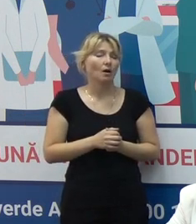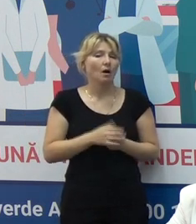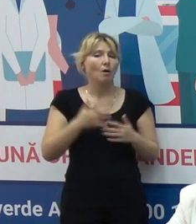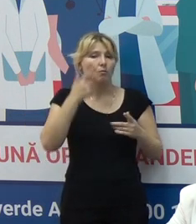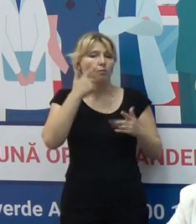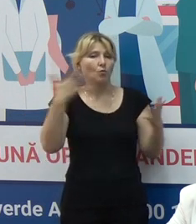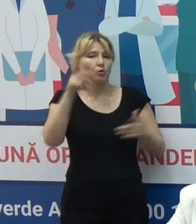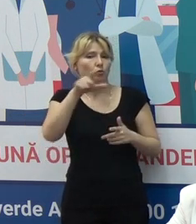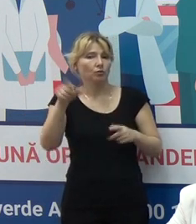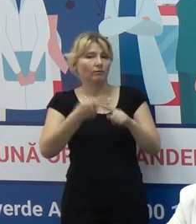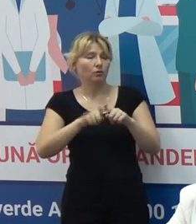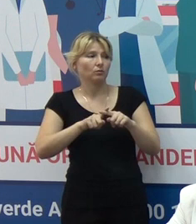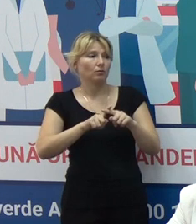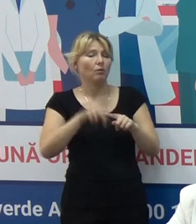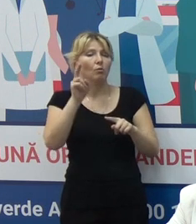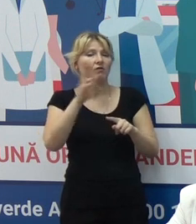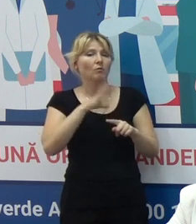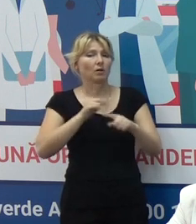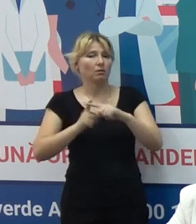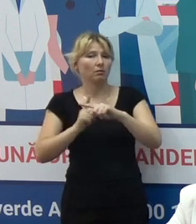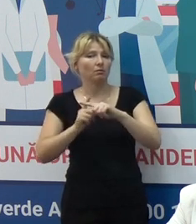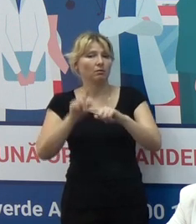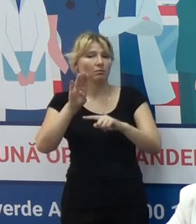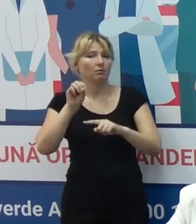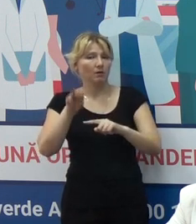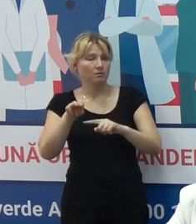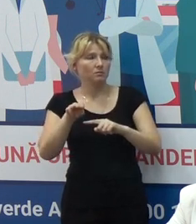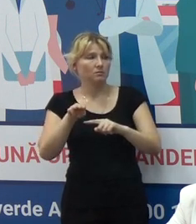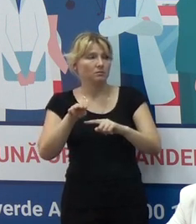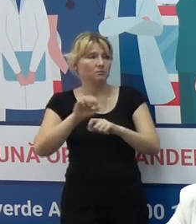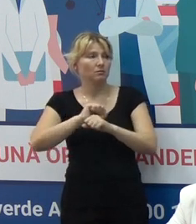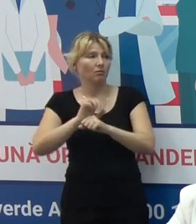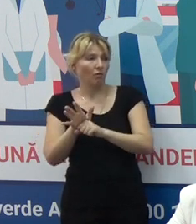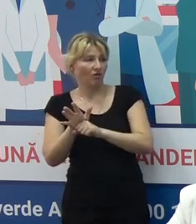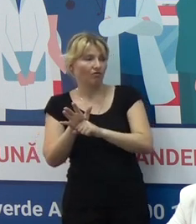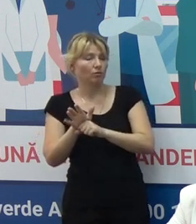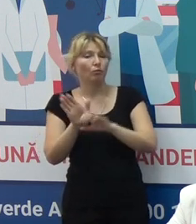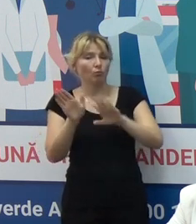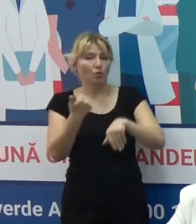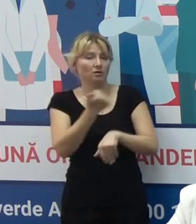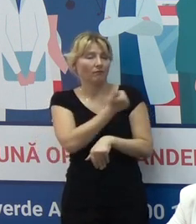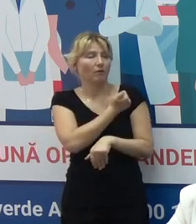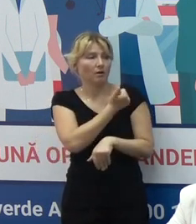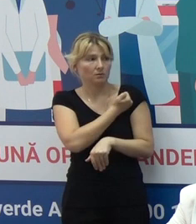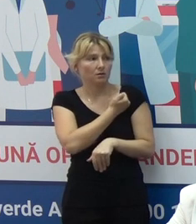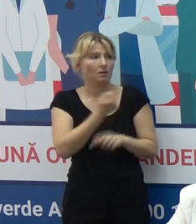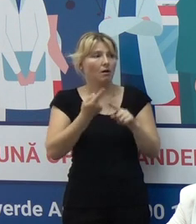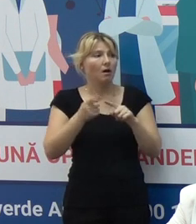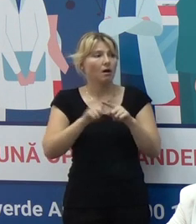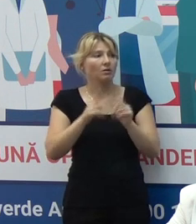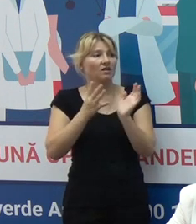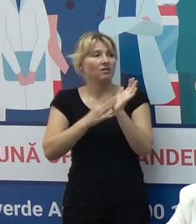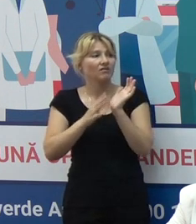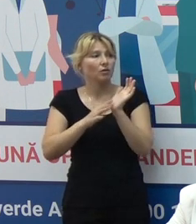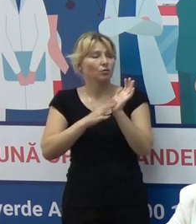Majoritatea persoanelor care au avut un test COVID-19 după vaccinare au fost în